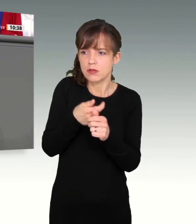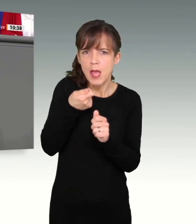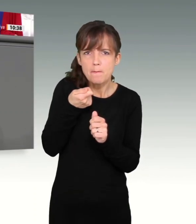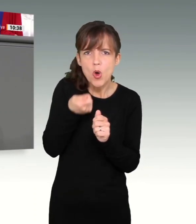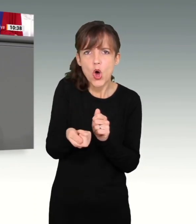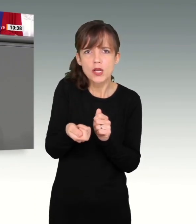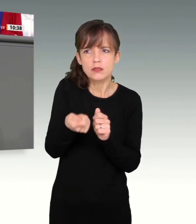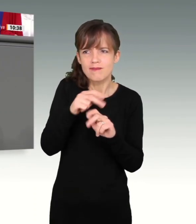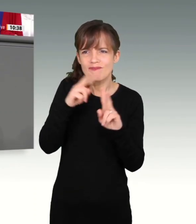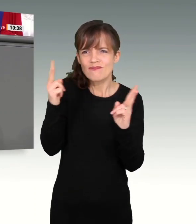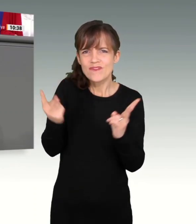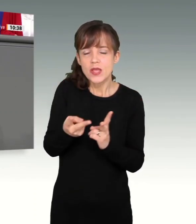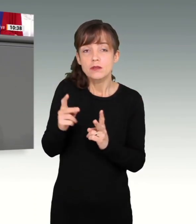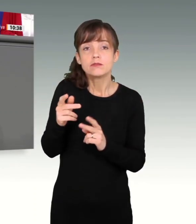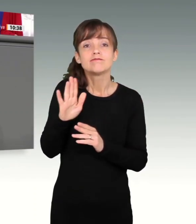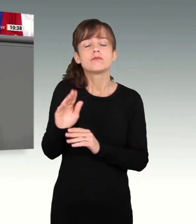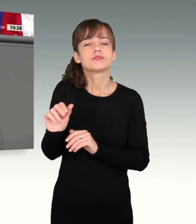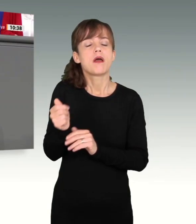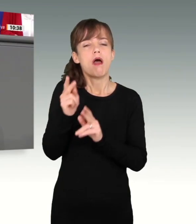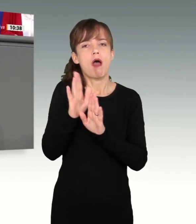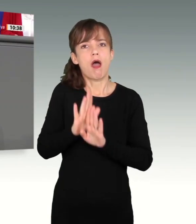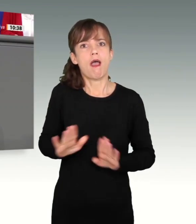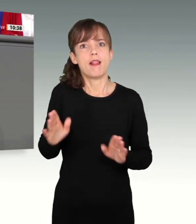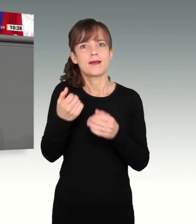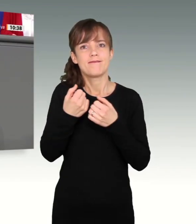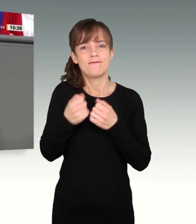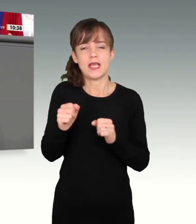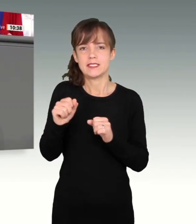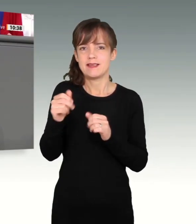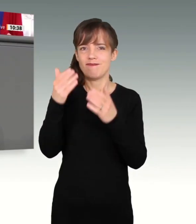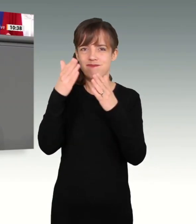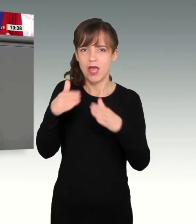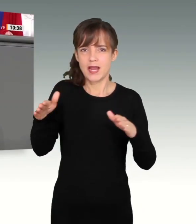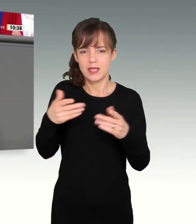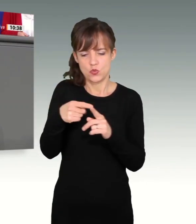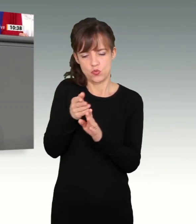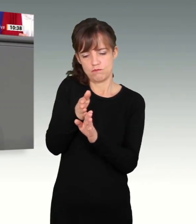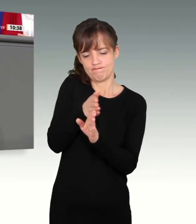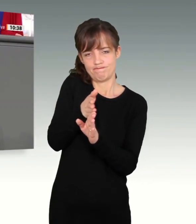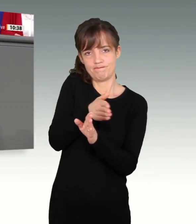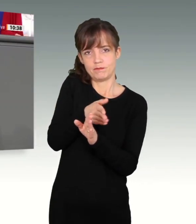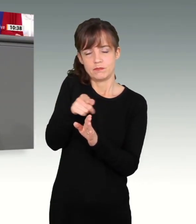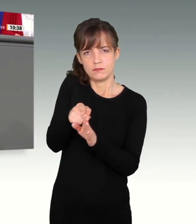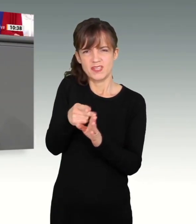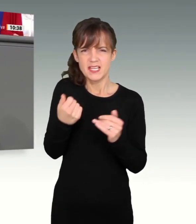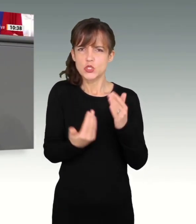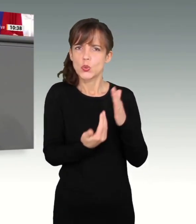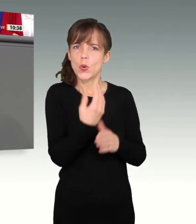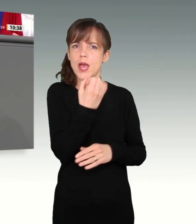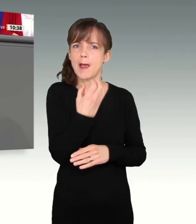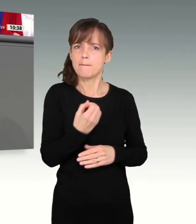weltweit, gerade an ihren heiligsten Festen, gerade auch an Weihnachten und vor Weihnachten. Die neue Ampelkoalition